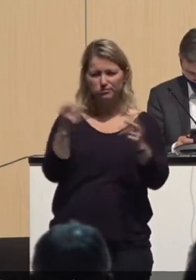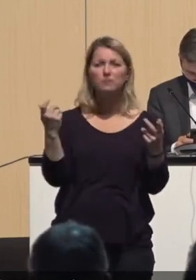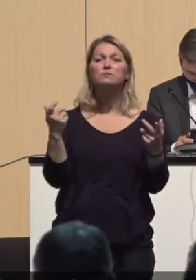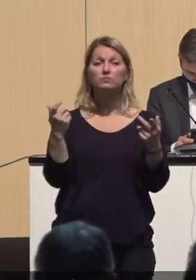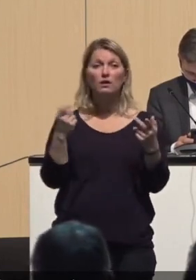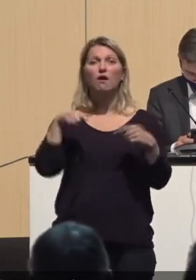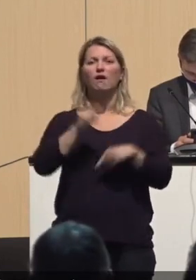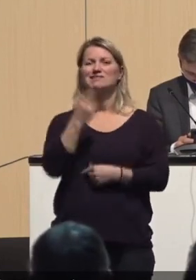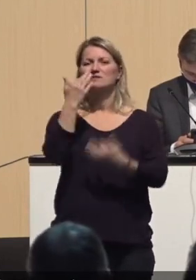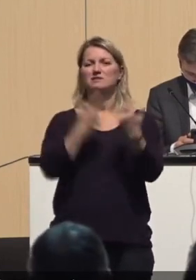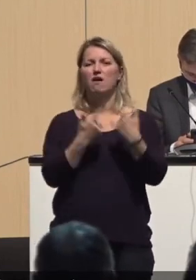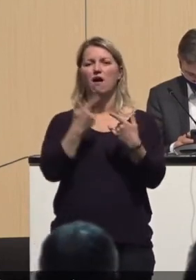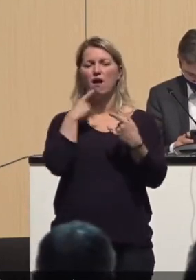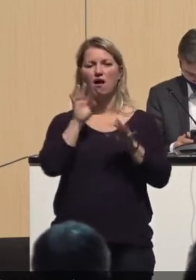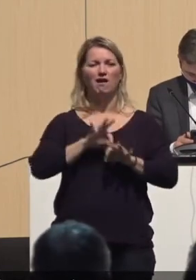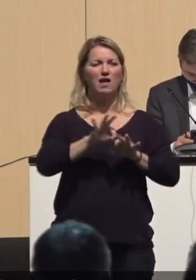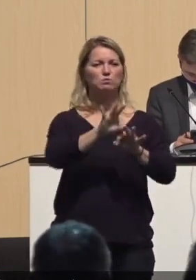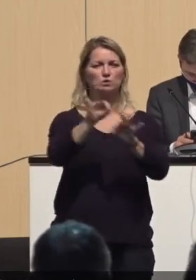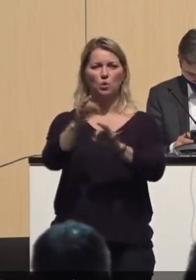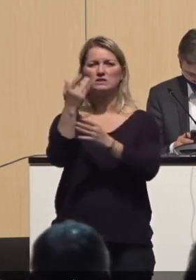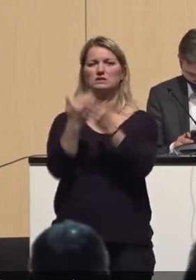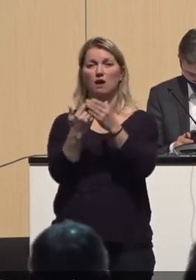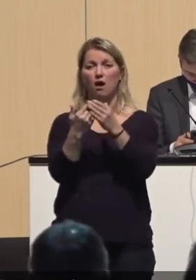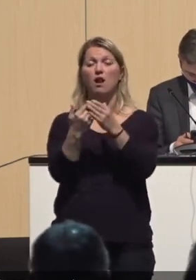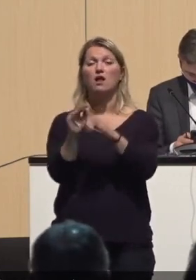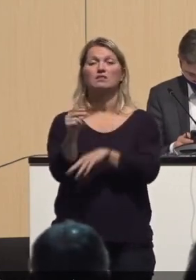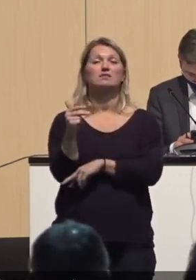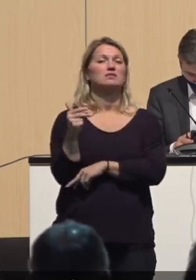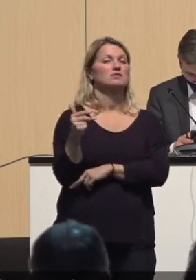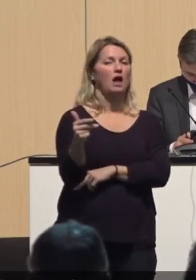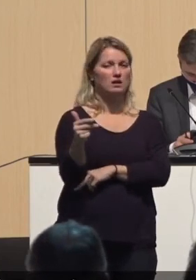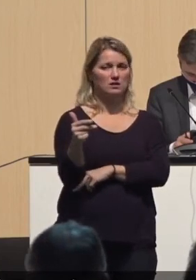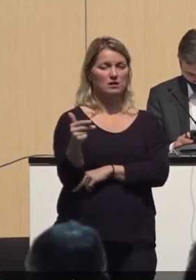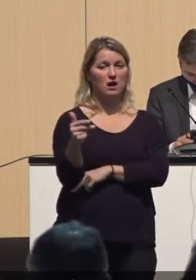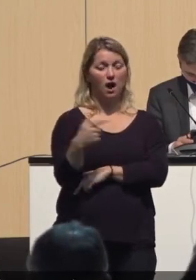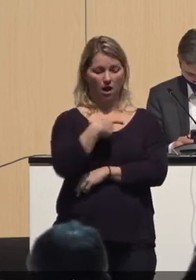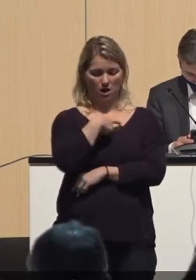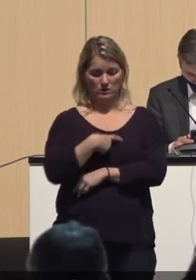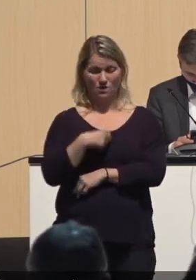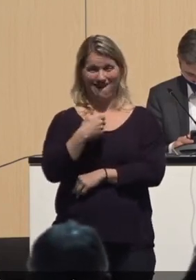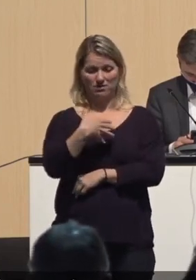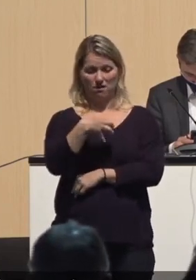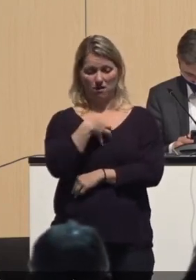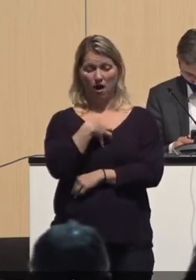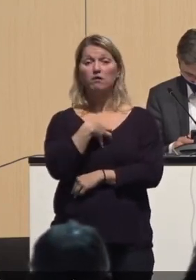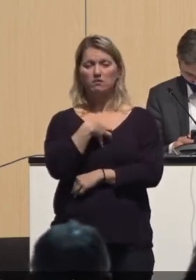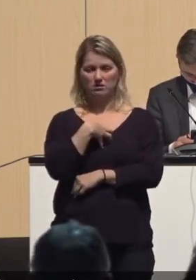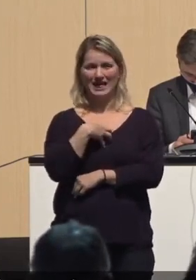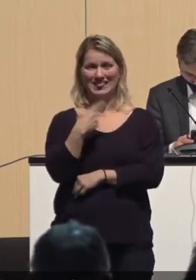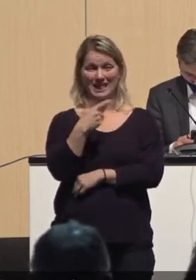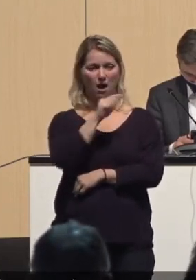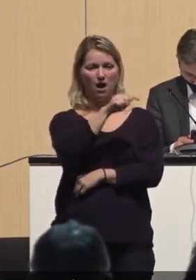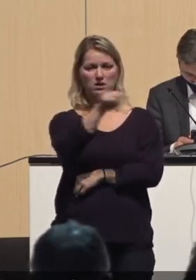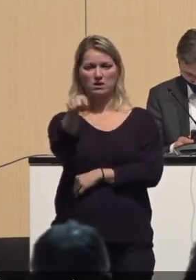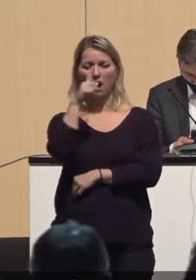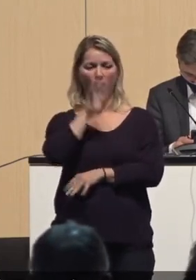Reproduktionszahl, die war drei. Das heißt, ein kranker Mensch hat drei neue angesteckt. Und